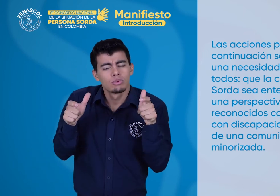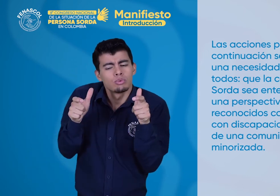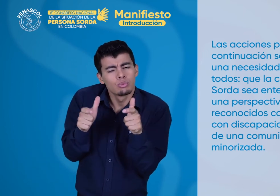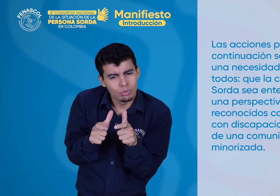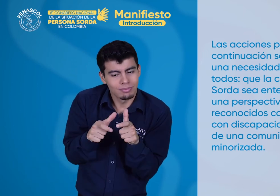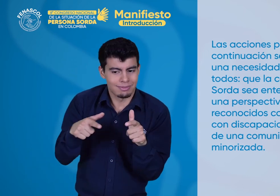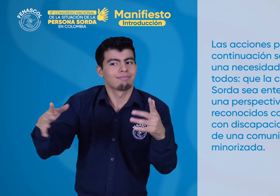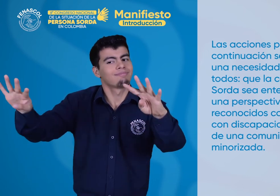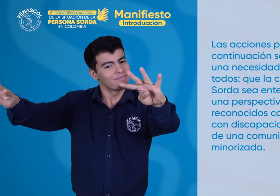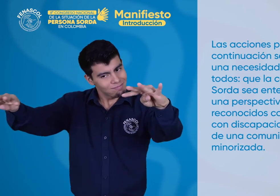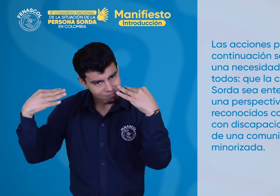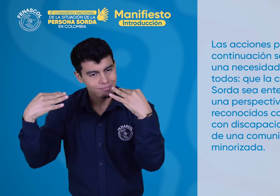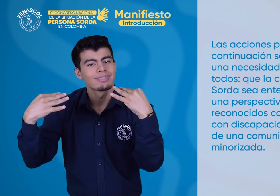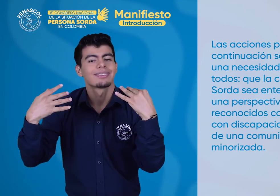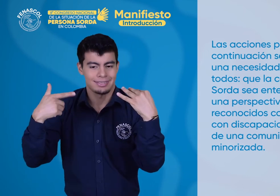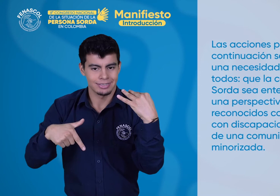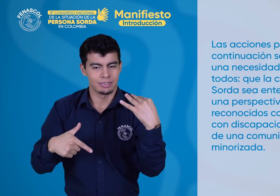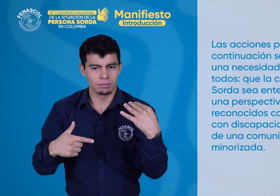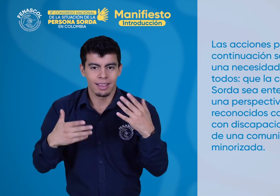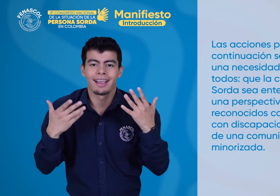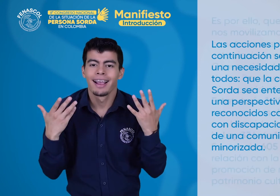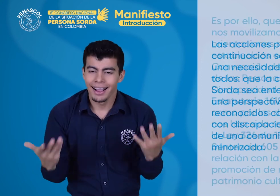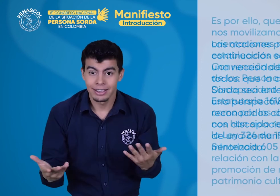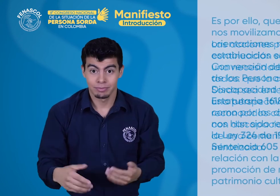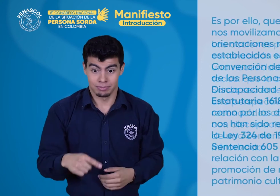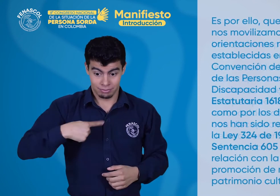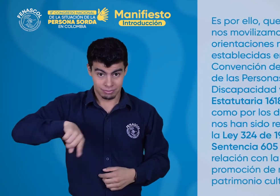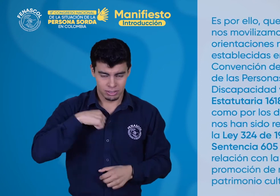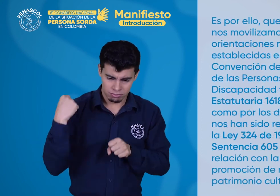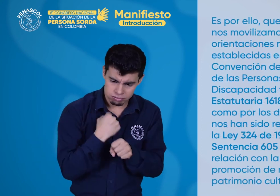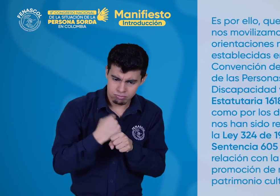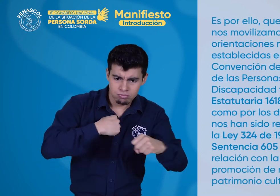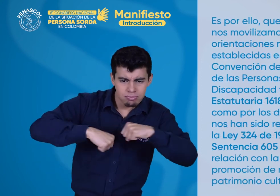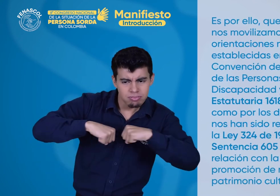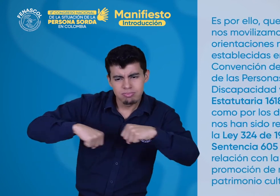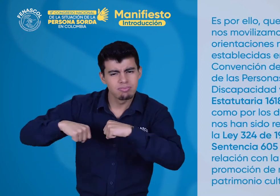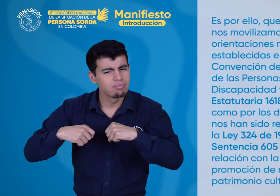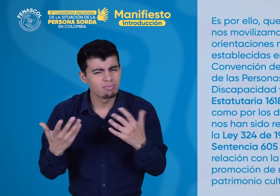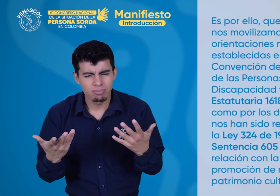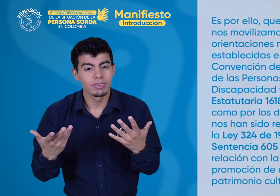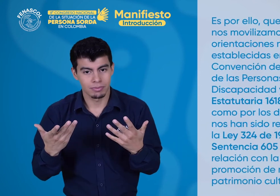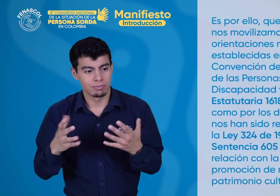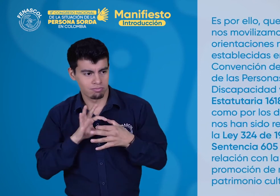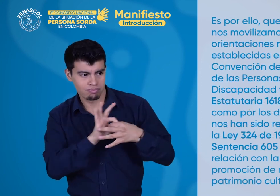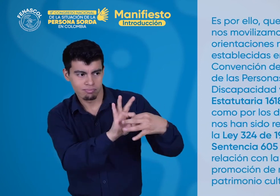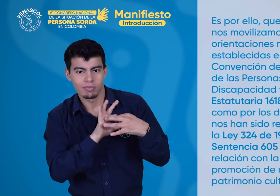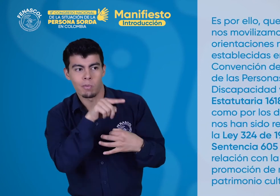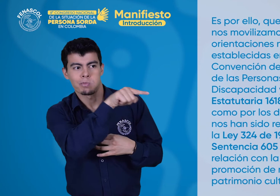discapacidad y miembros de una comunidad lingüística minorizada Es por ello que trabajamos y nos